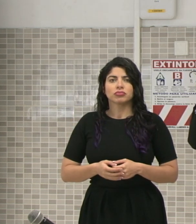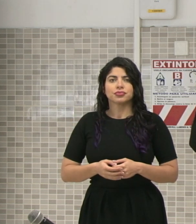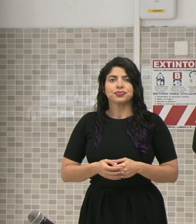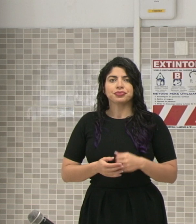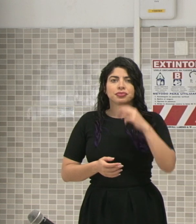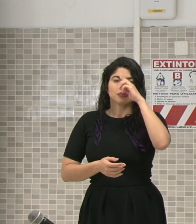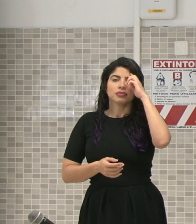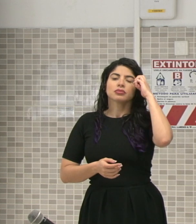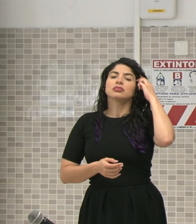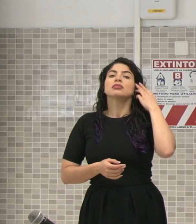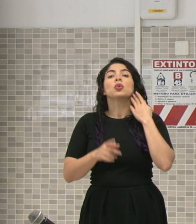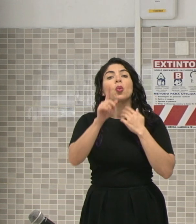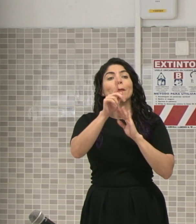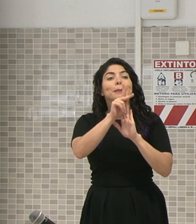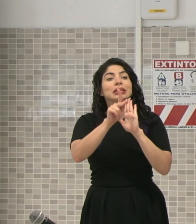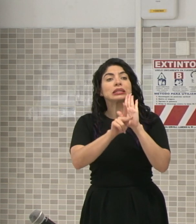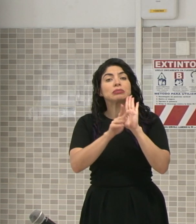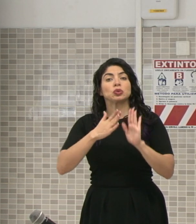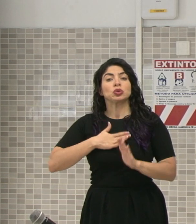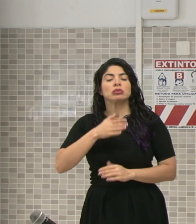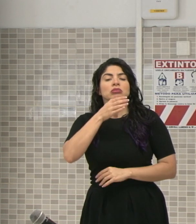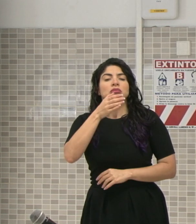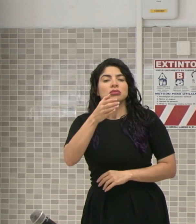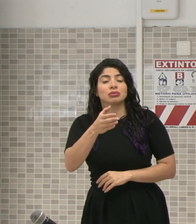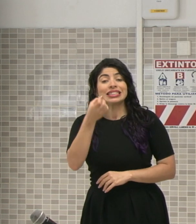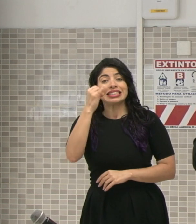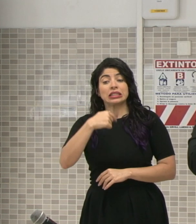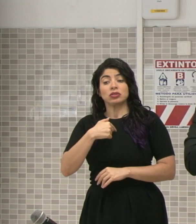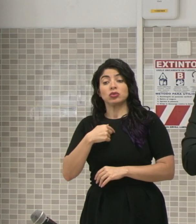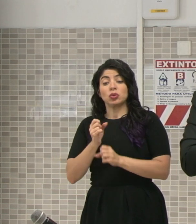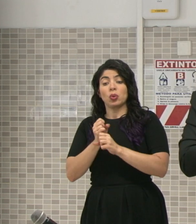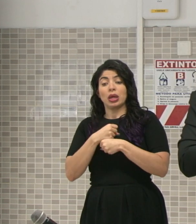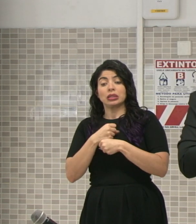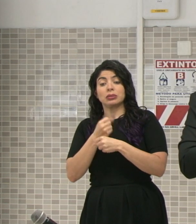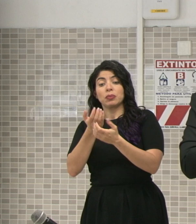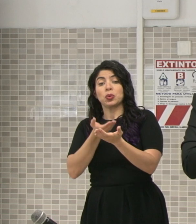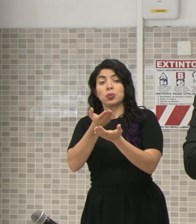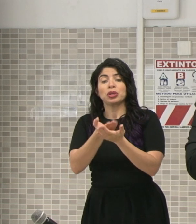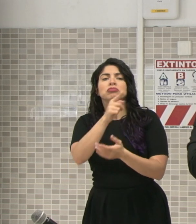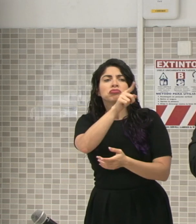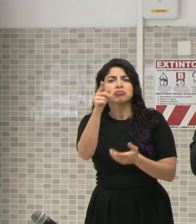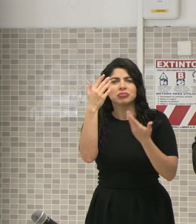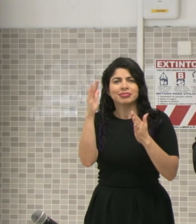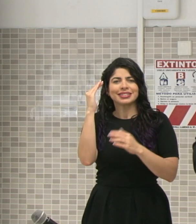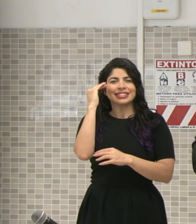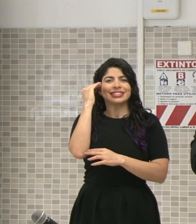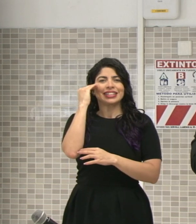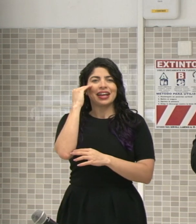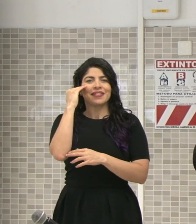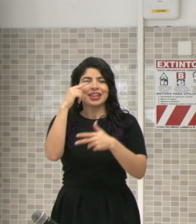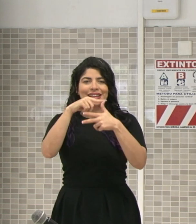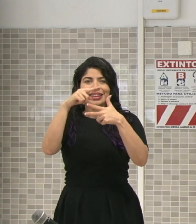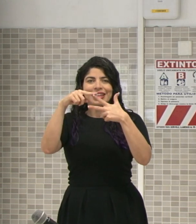Un principio que yo sugiero, siempre que pongamos cosas en la mesa, ustedes ya conocen esa triada